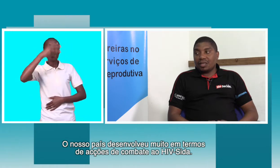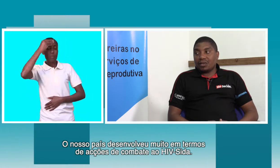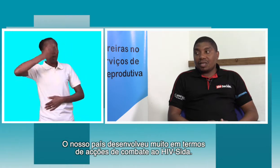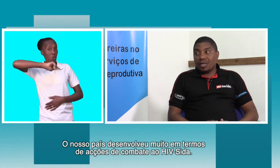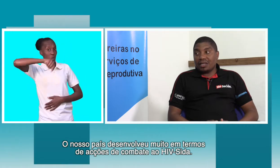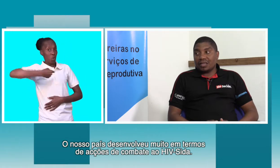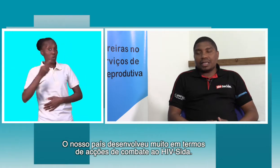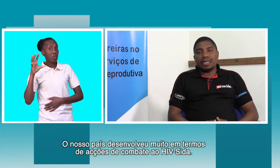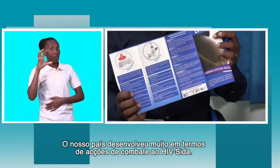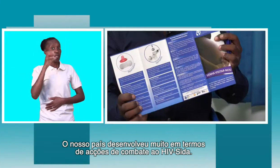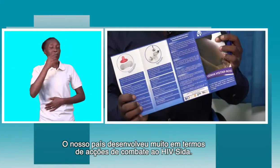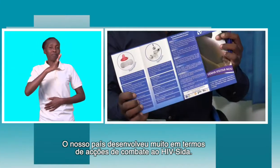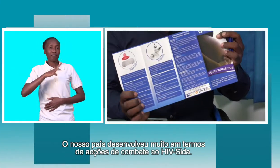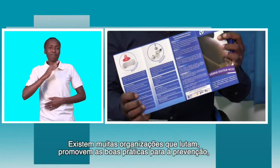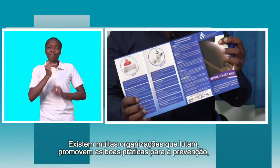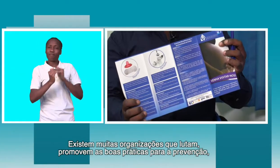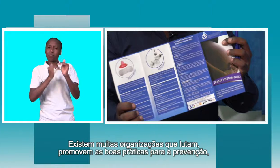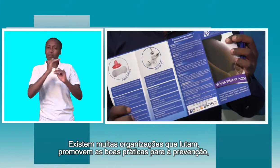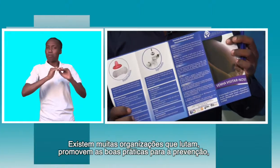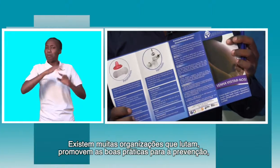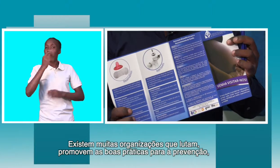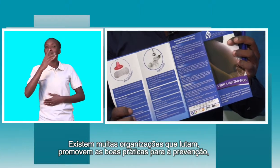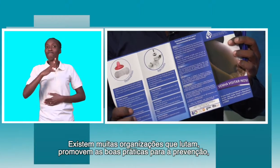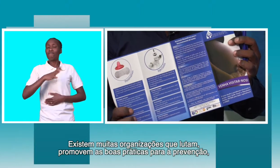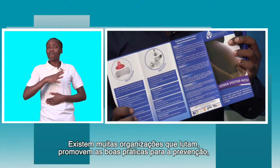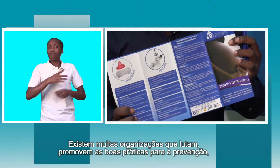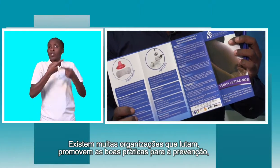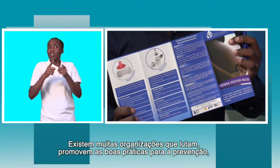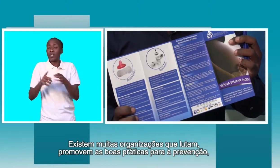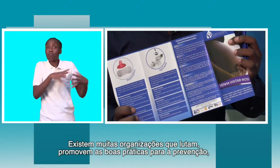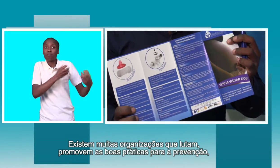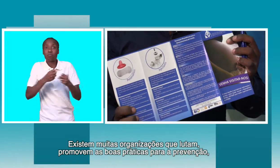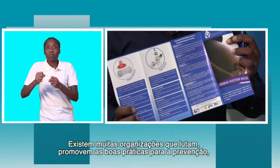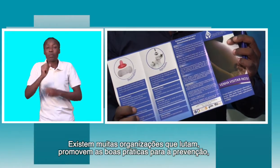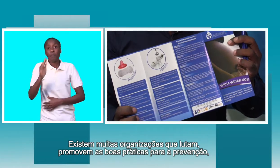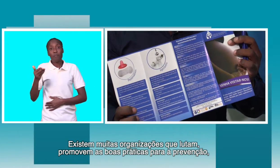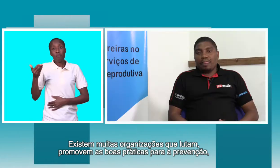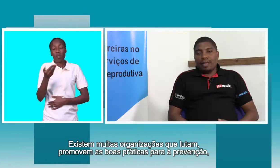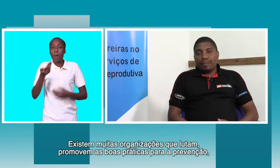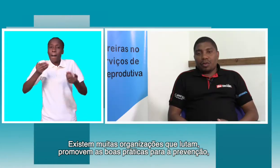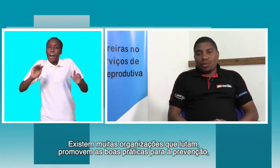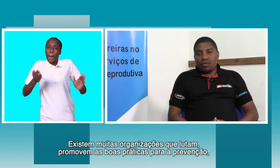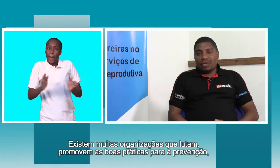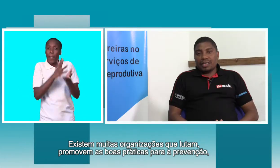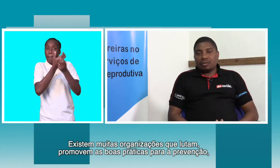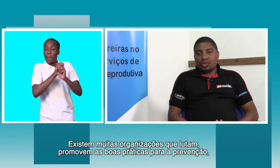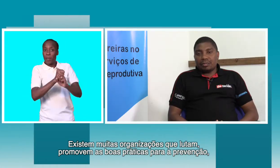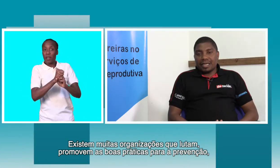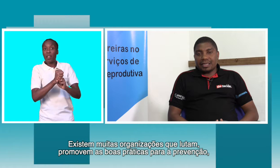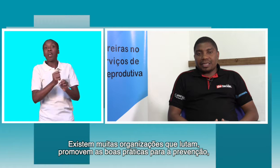ao agrega de sida. Existem muitas organizações que lutam, promovem as boas práticas